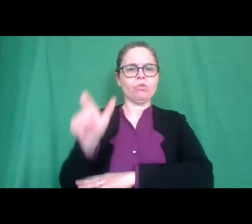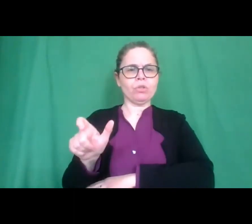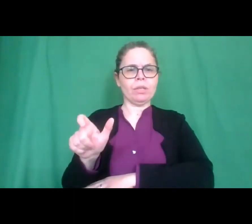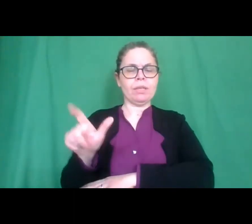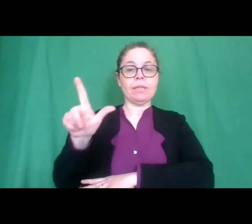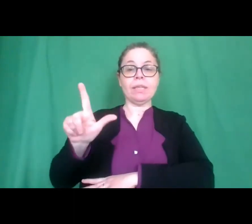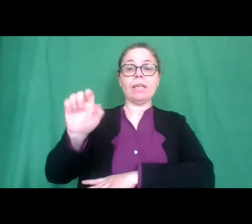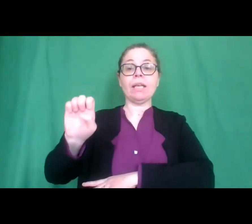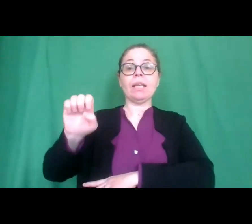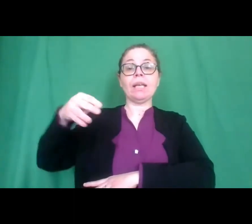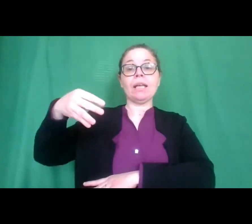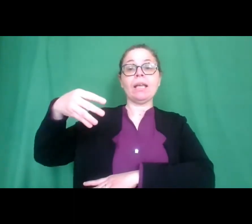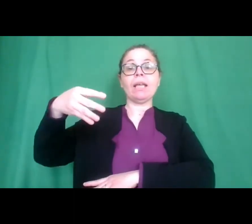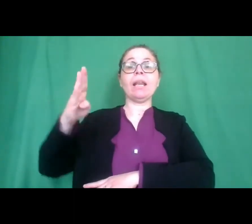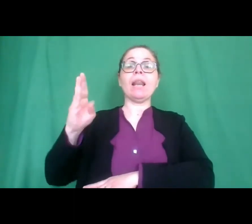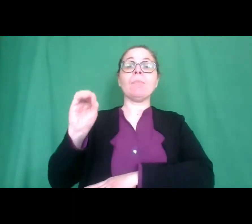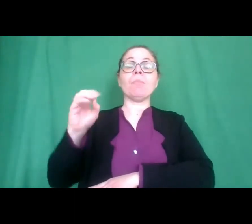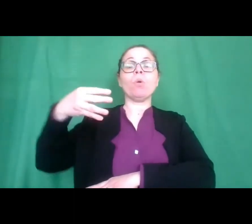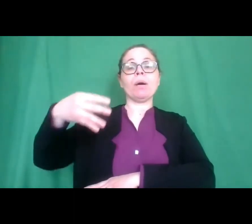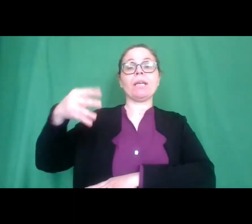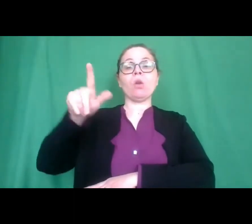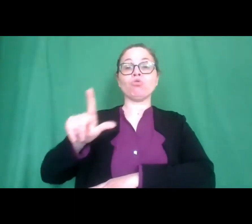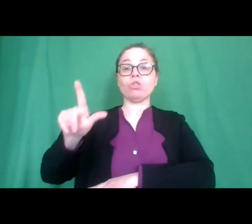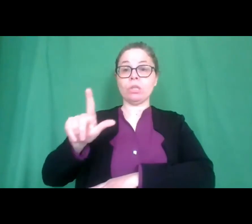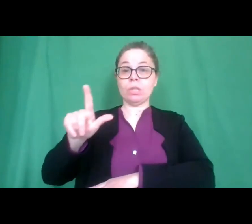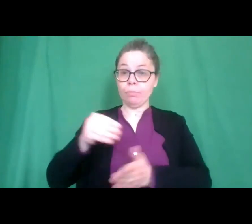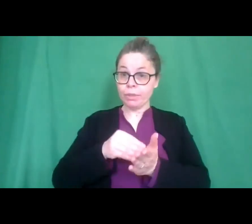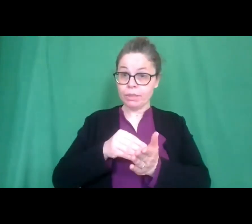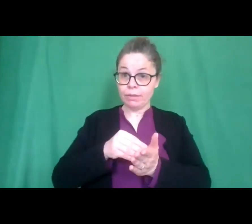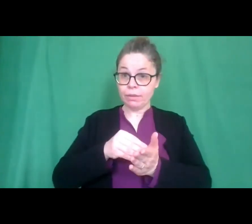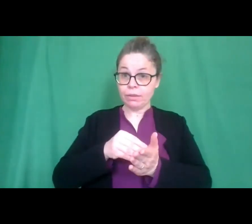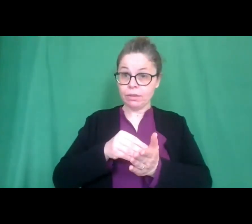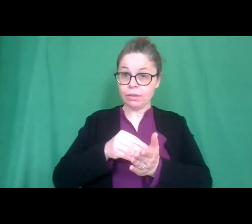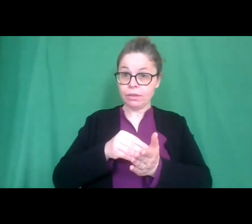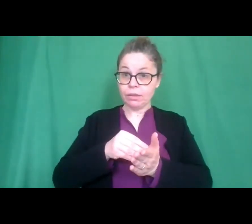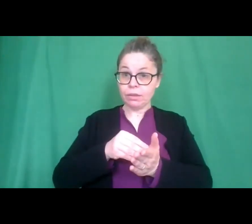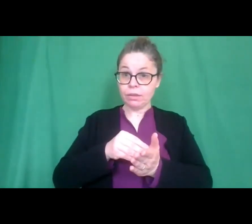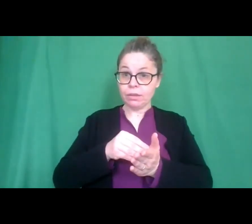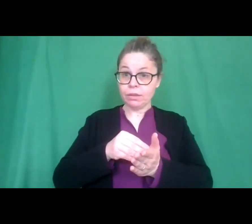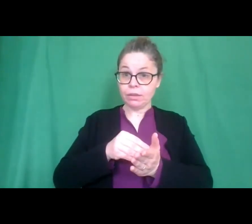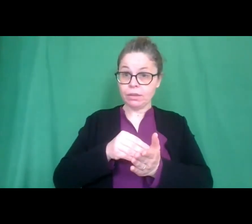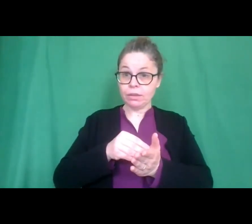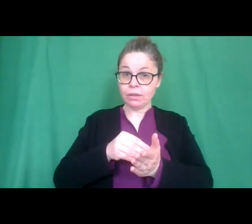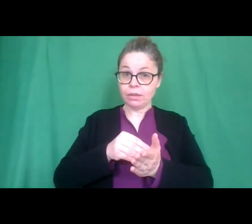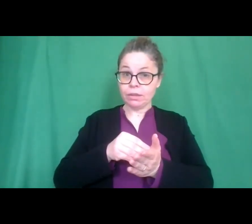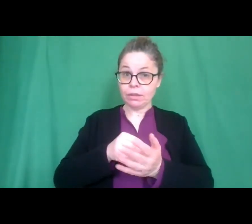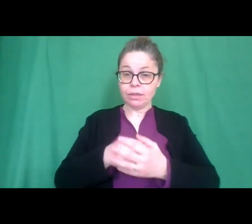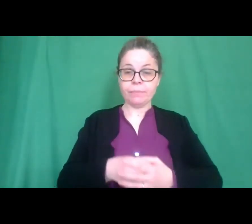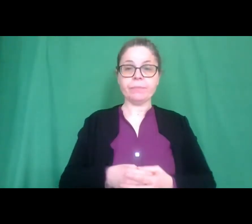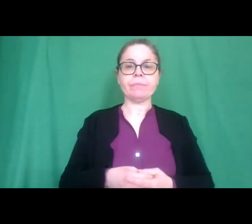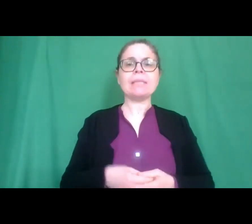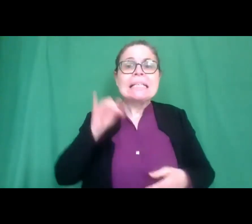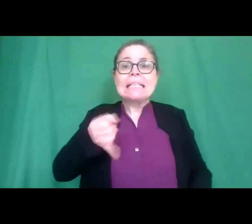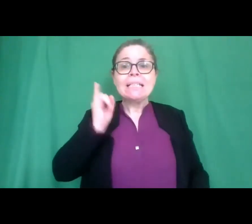Lucia Maria Lucia dovrebbe esserci? mi aveva confermato sì ci